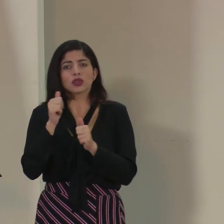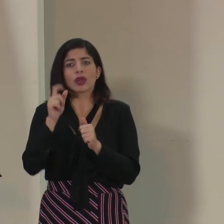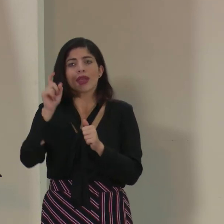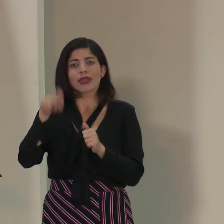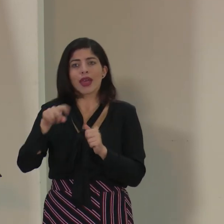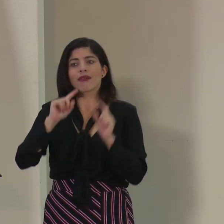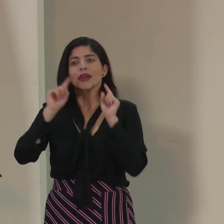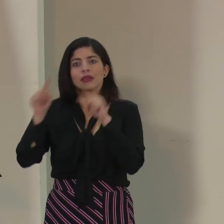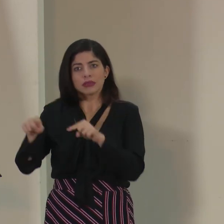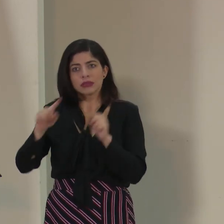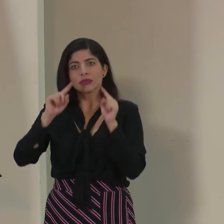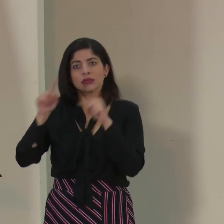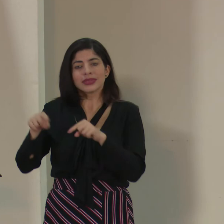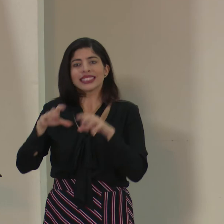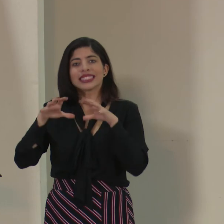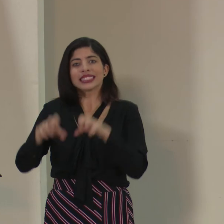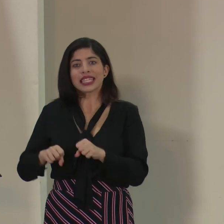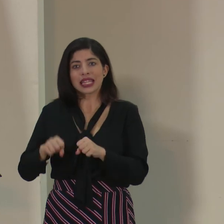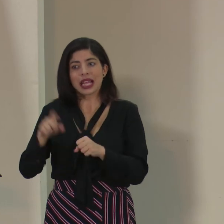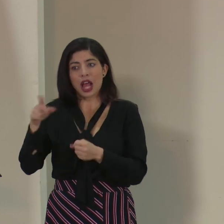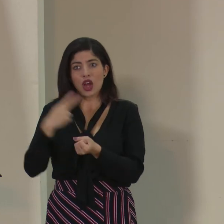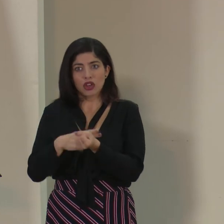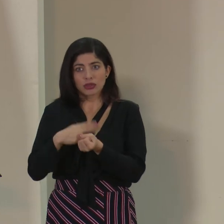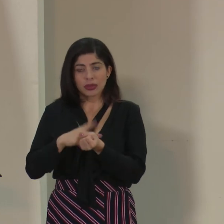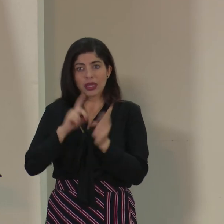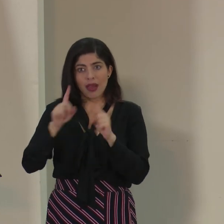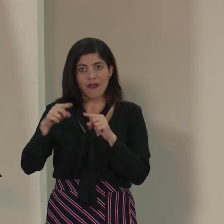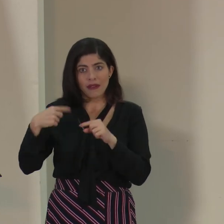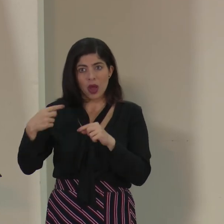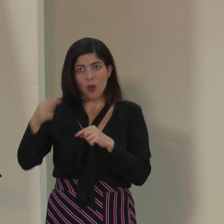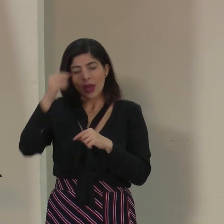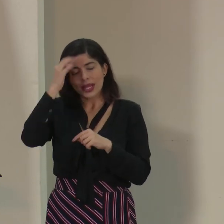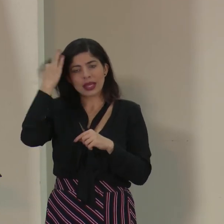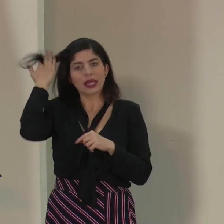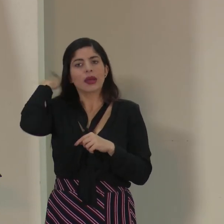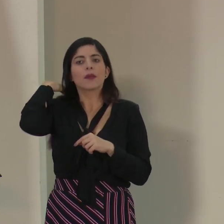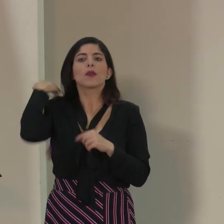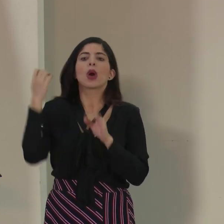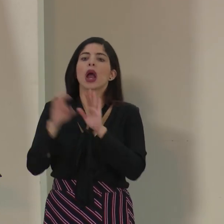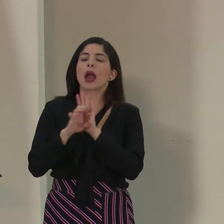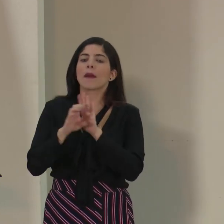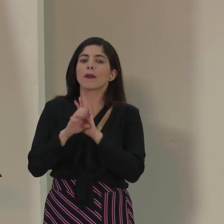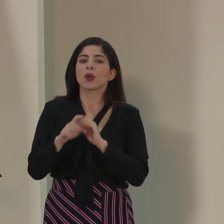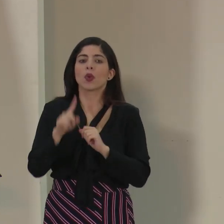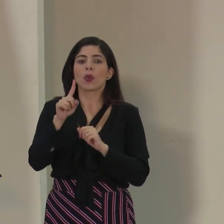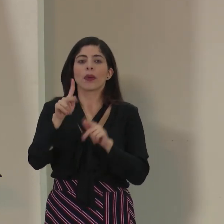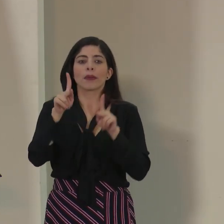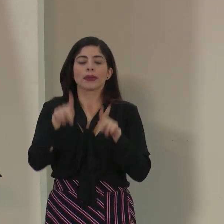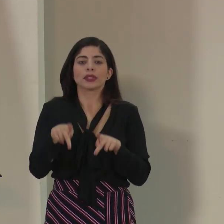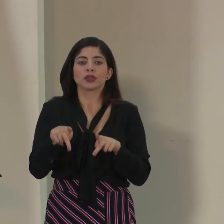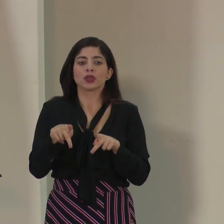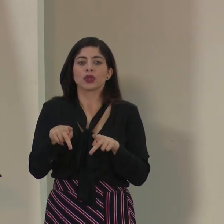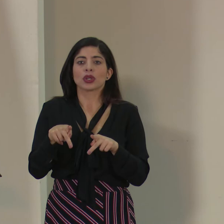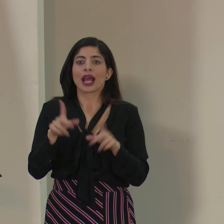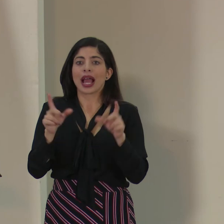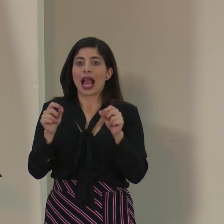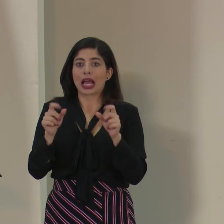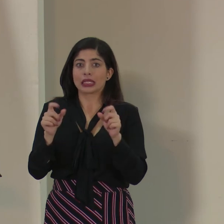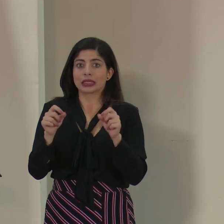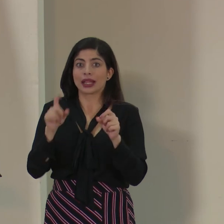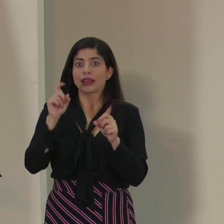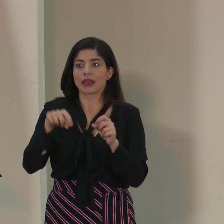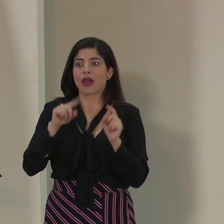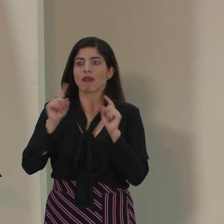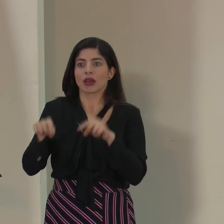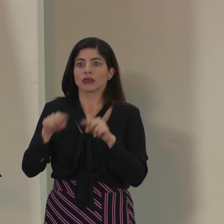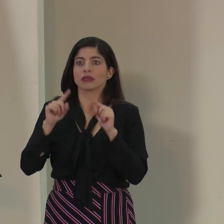periódicamente a citas en los hospitales del país. Entonces, expongo el caso específico, por ejemplo, de las personas con cáncer, que tienen que